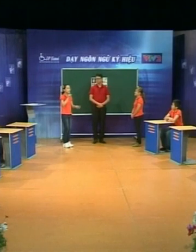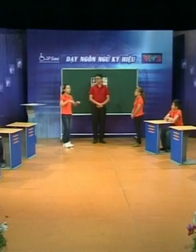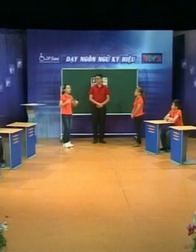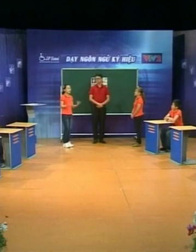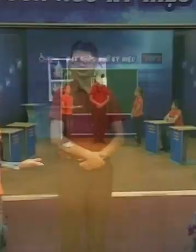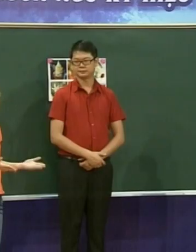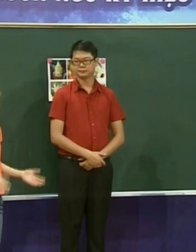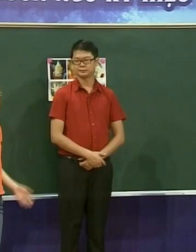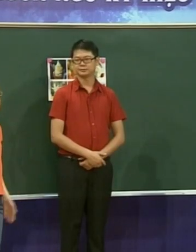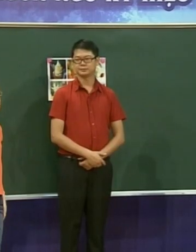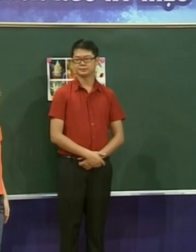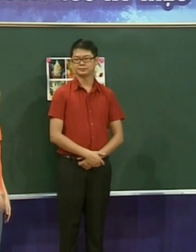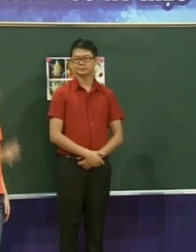Theo bạn thì bạn Hà là người như thế nào